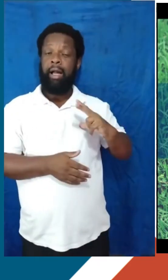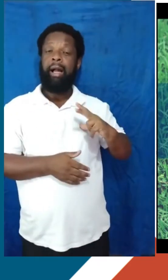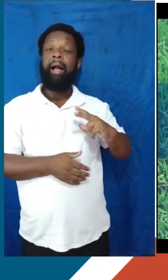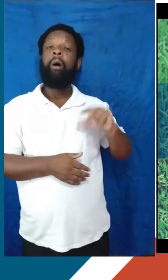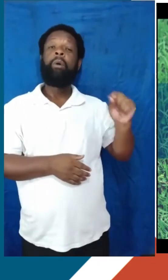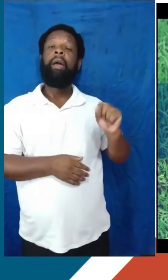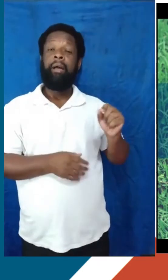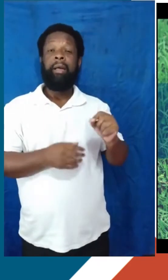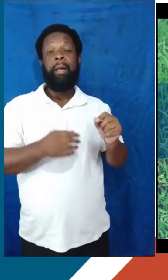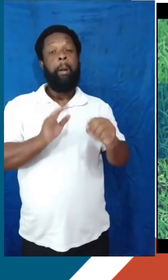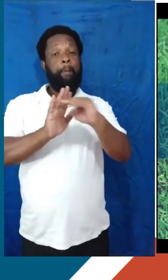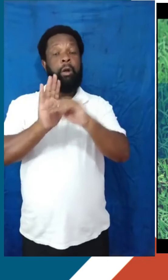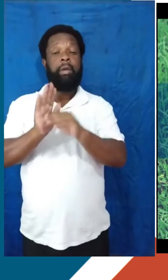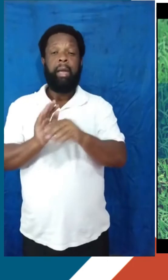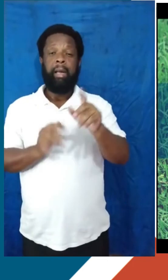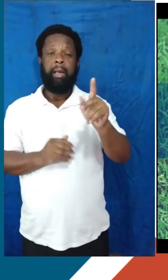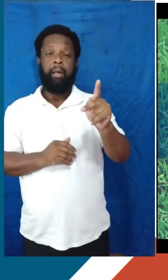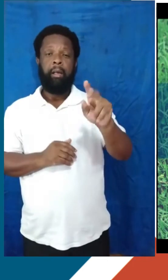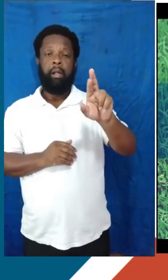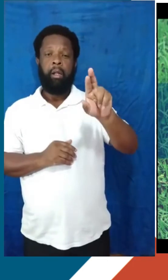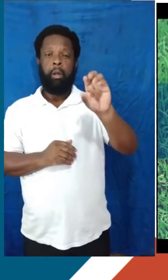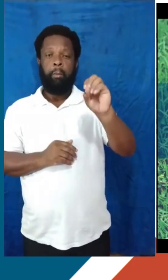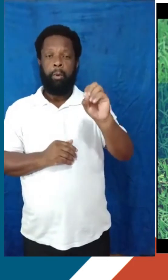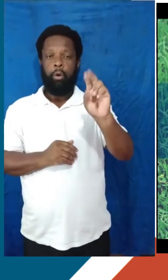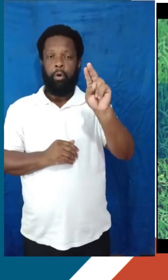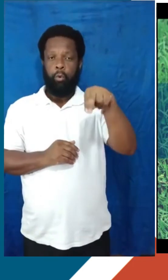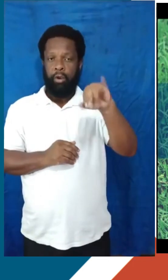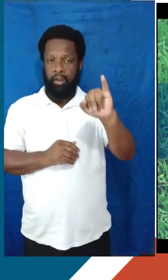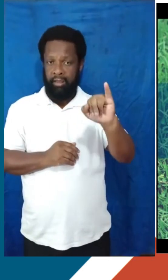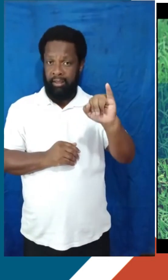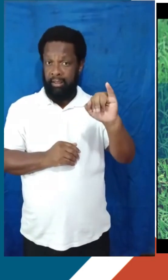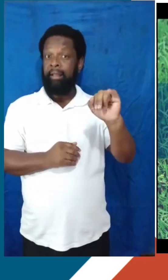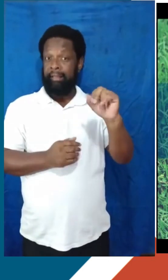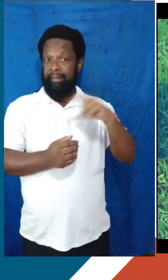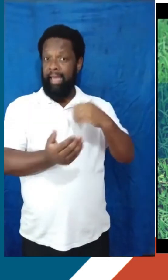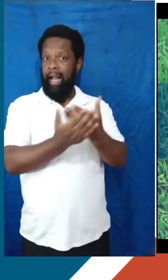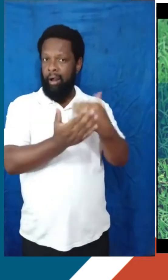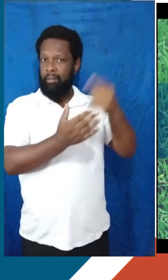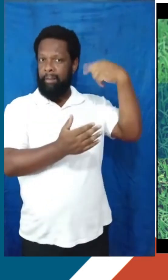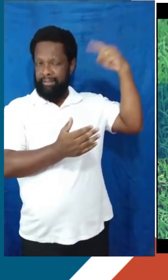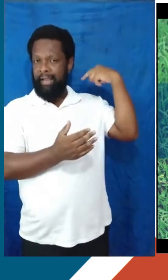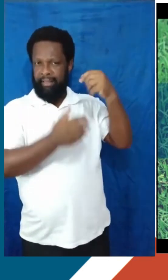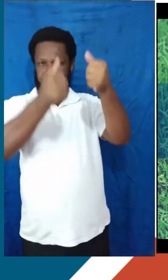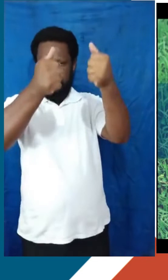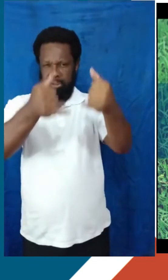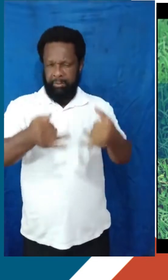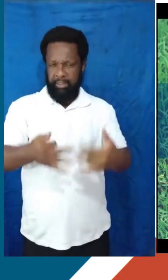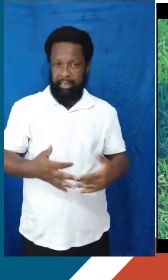é o Prouni, que já temos um vídeo também explicando como funciona o Prouni, que vocês podem acessar no nosso canal para